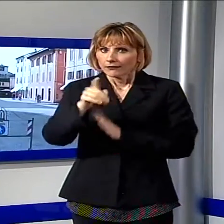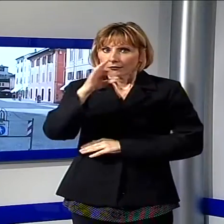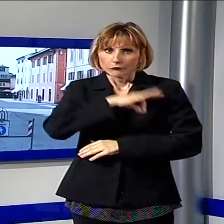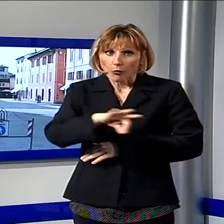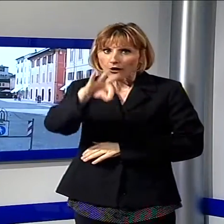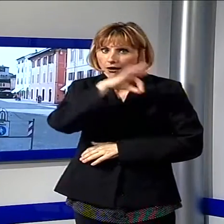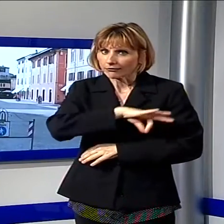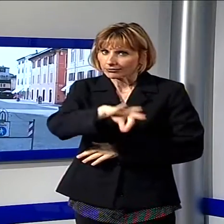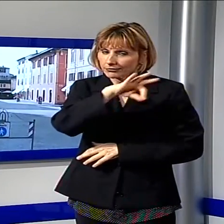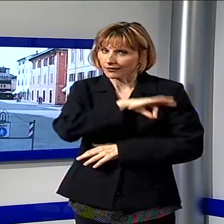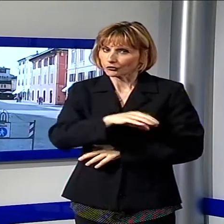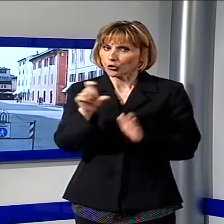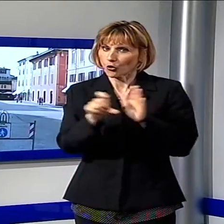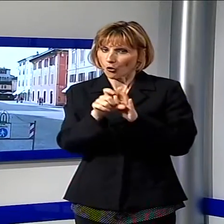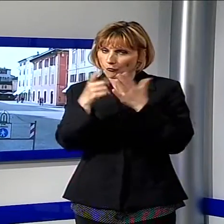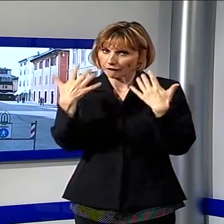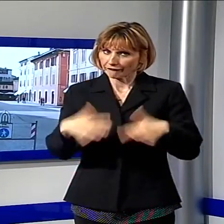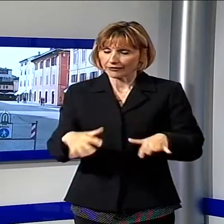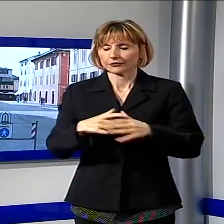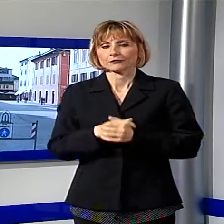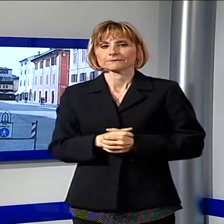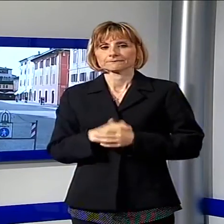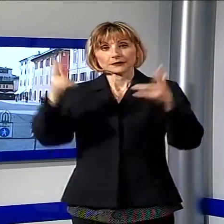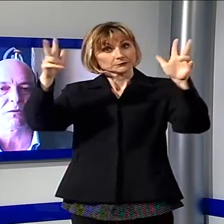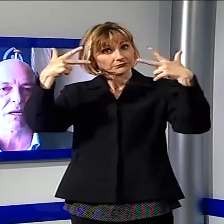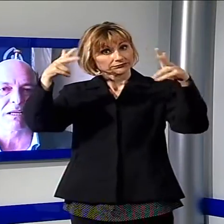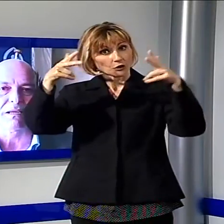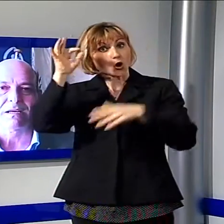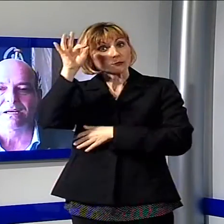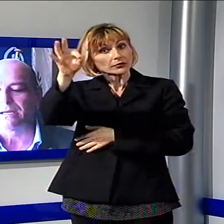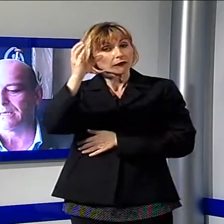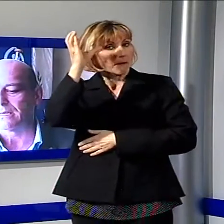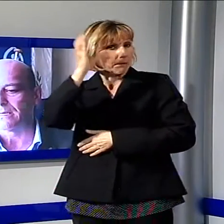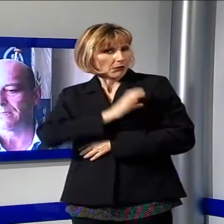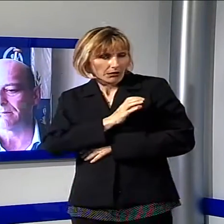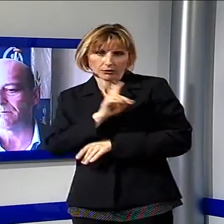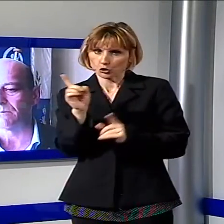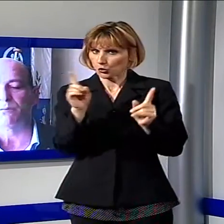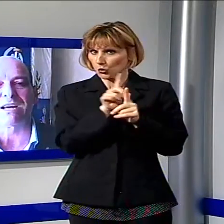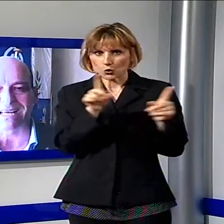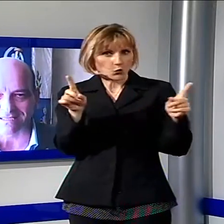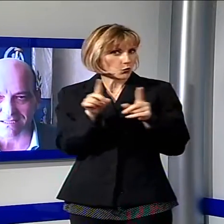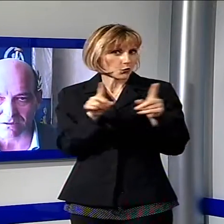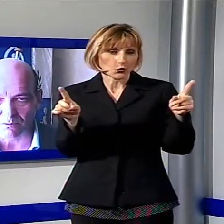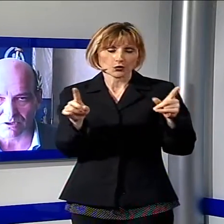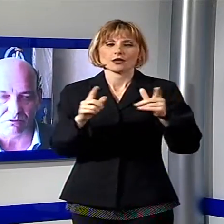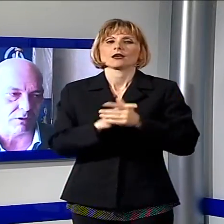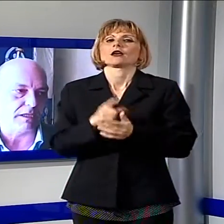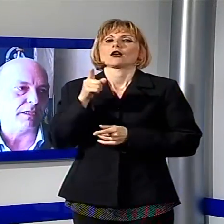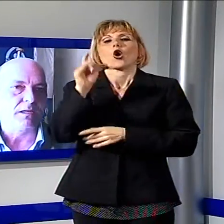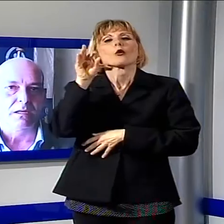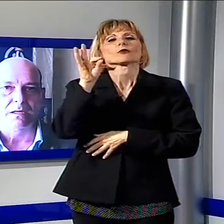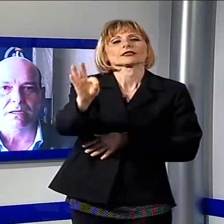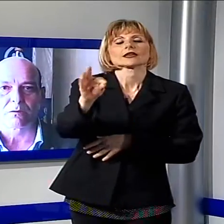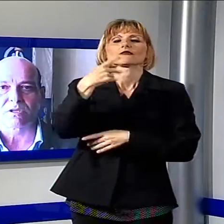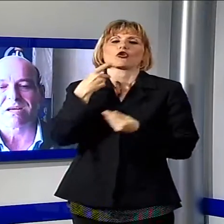multe per il comune. Il varco elettronico non è l'obiettivo principale di fare cassa, come si suol